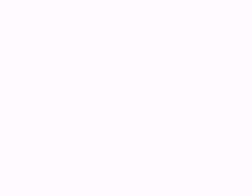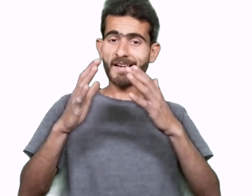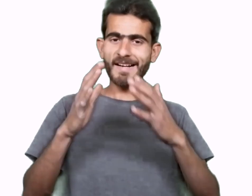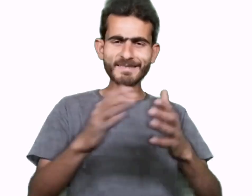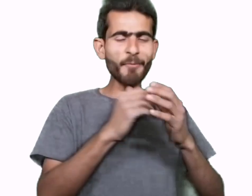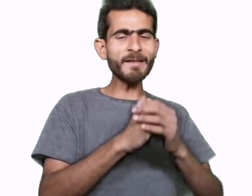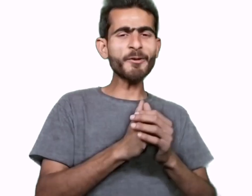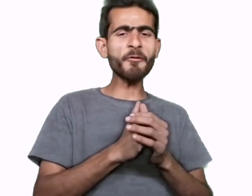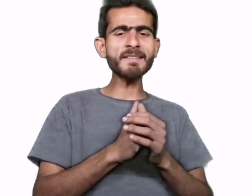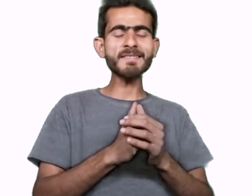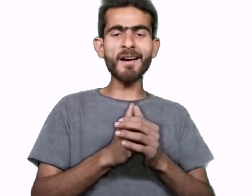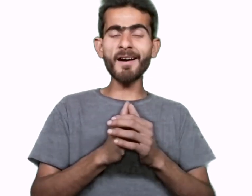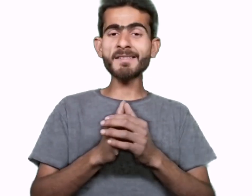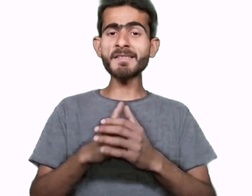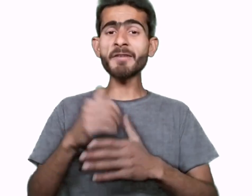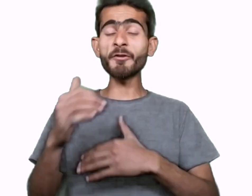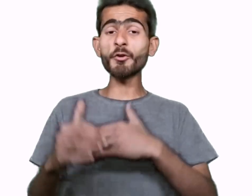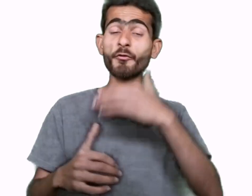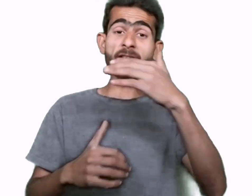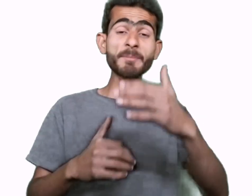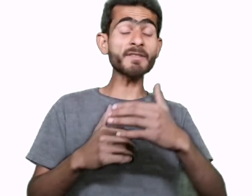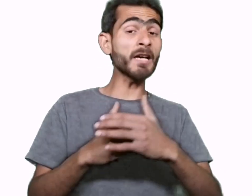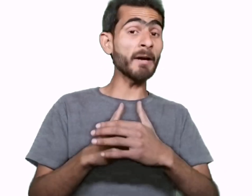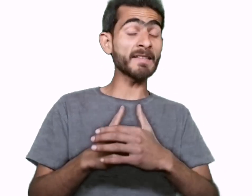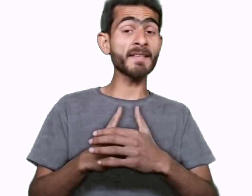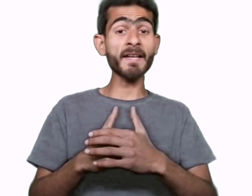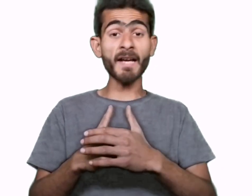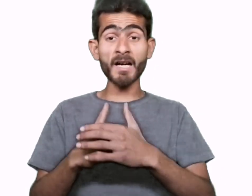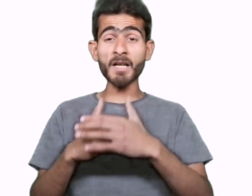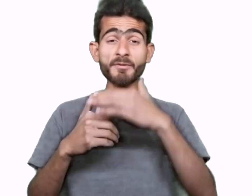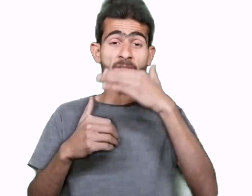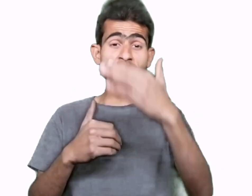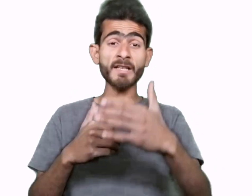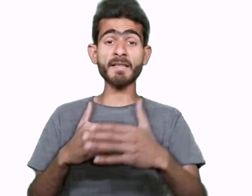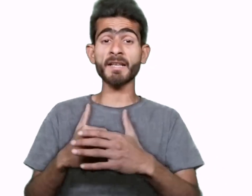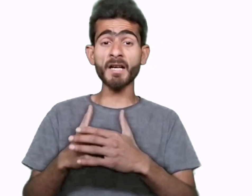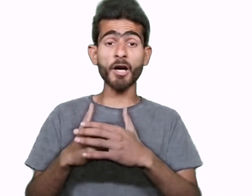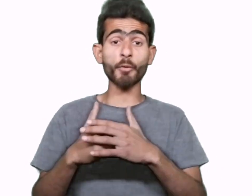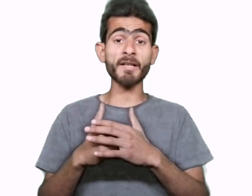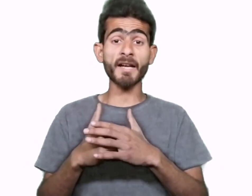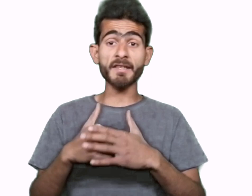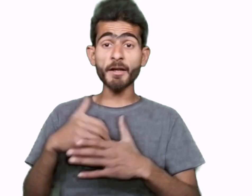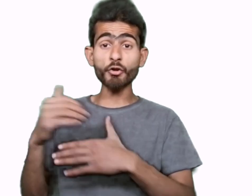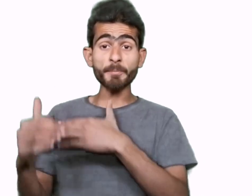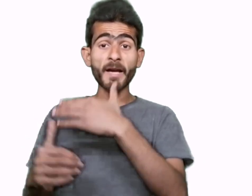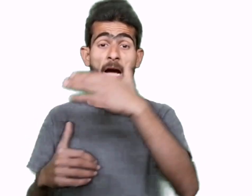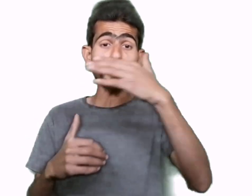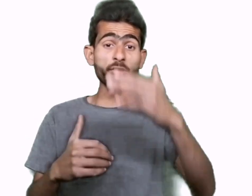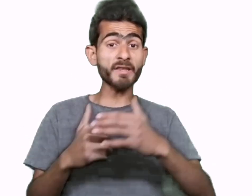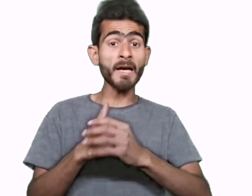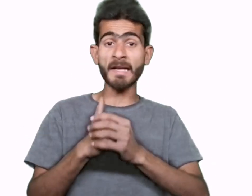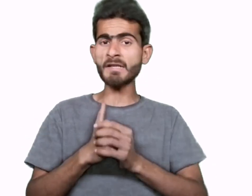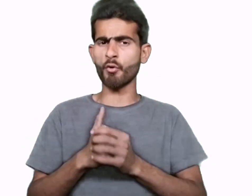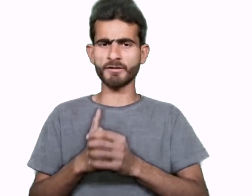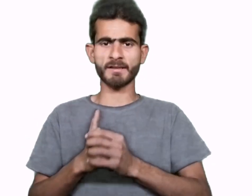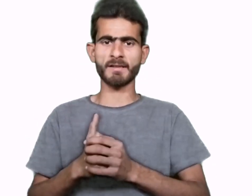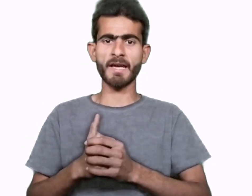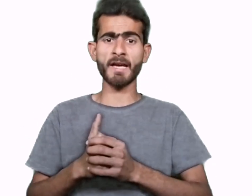اسلام علیکم فینس آج کی یہ ویڈیو فری سمز کے حوالے سے ہے کہ اگر آپ سمز سیل کرنے کا کاروبار کرتی ہیں جو اس پہ آپ کو کتنی ارننگ ہو سکتی ہے